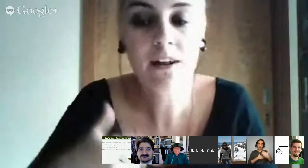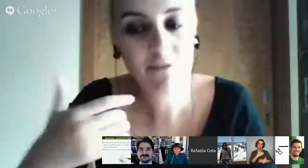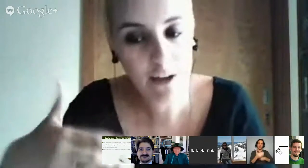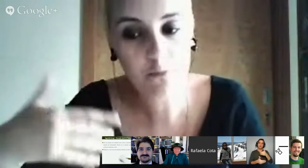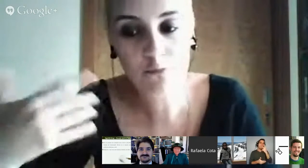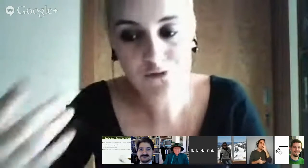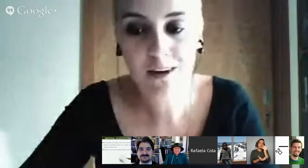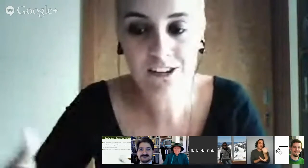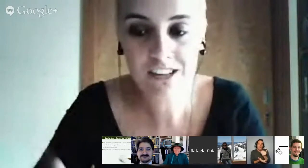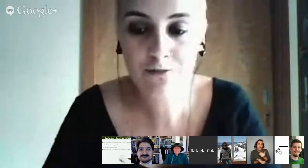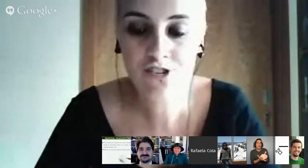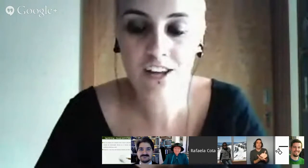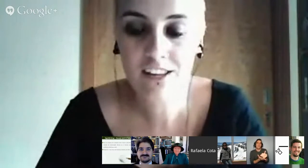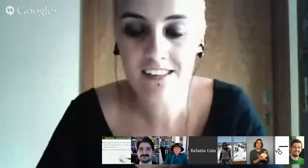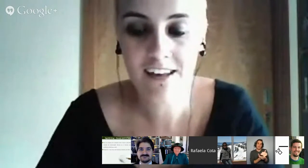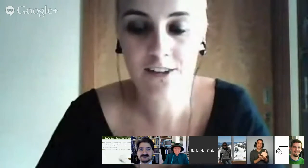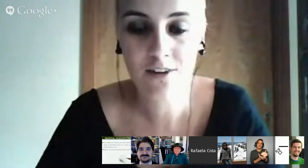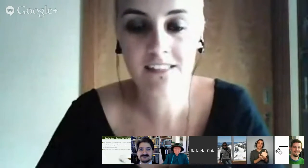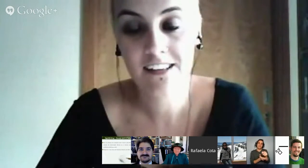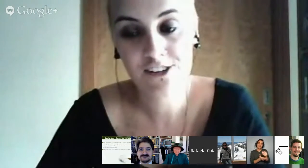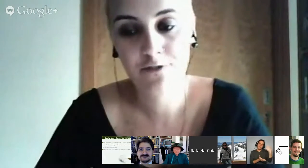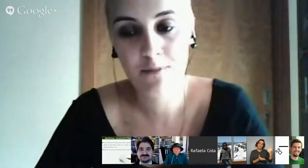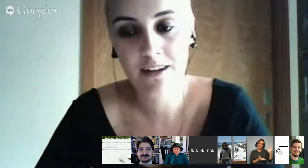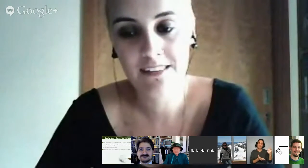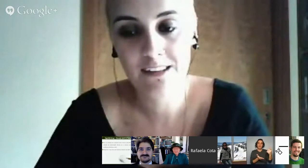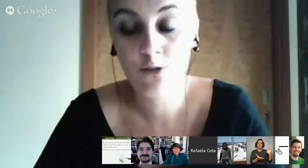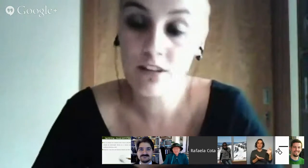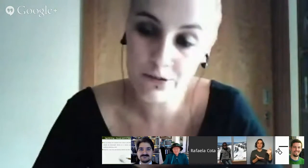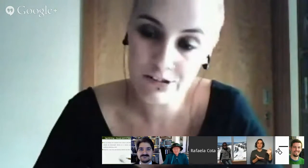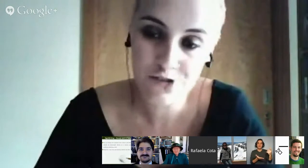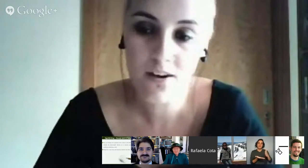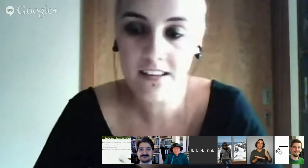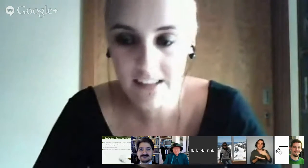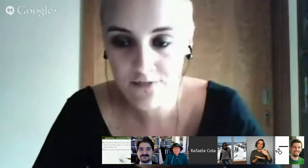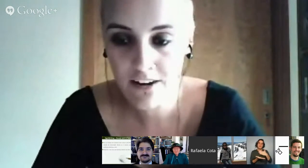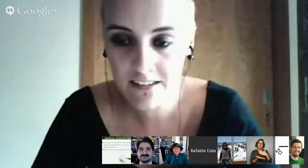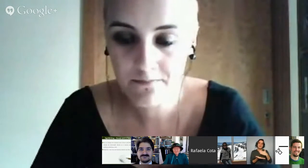para que venham muitos mais livros escritos em signwriting neste formato com língua gestual e signwriting